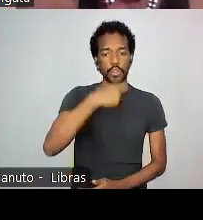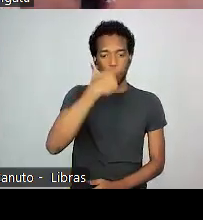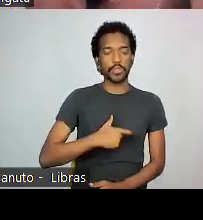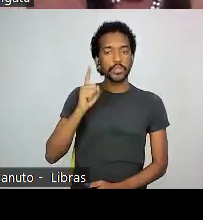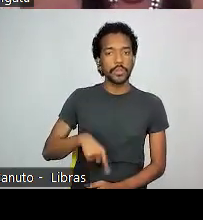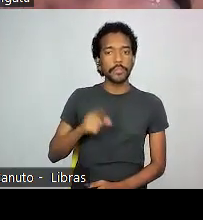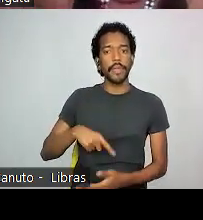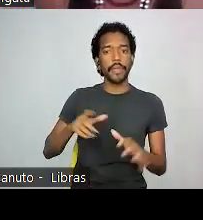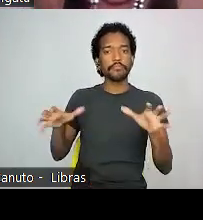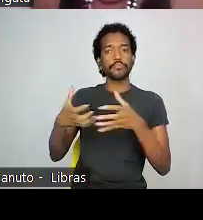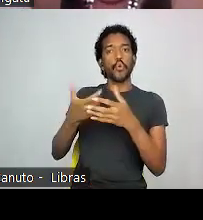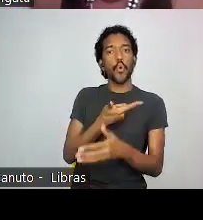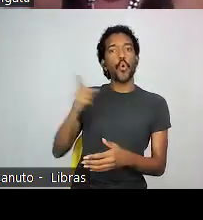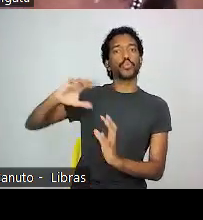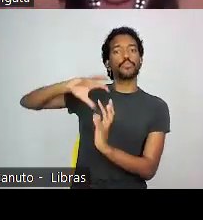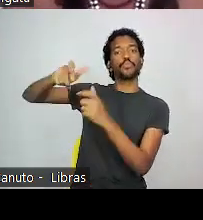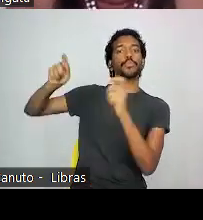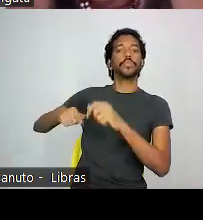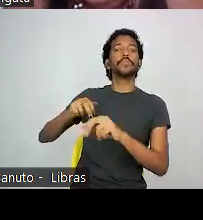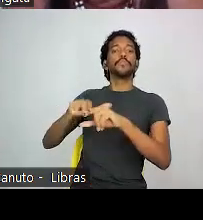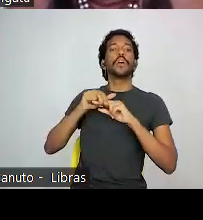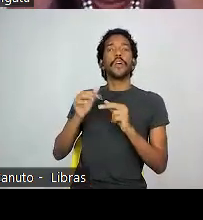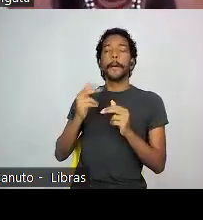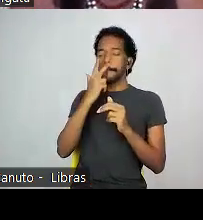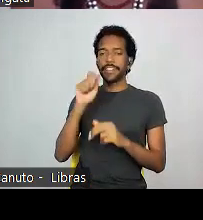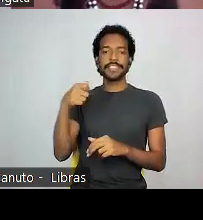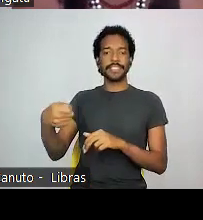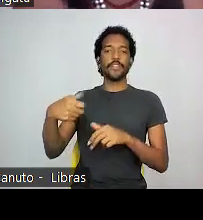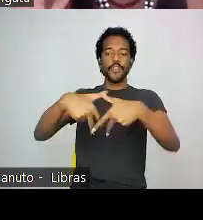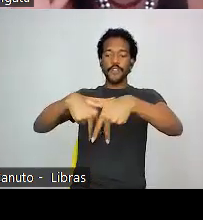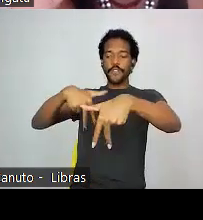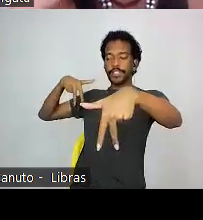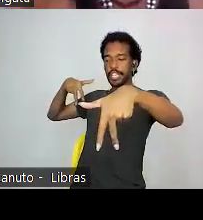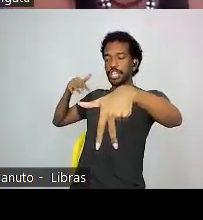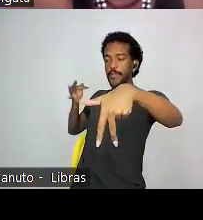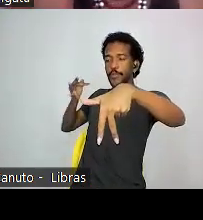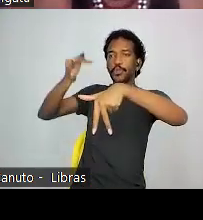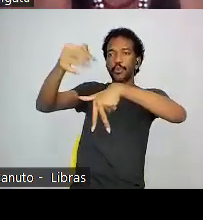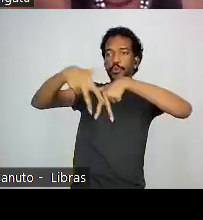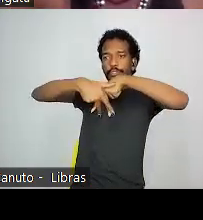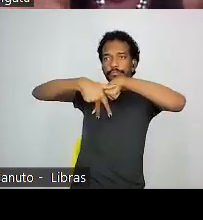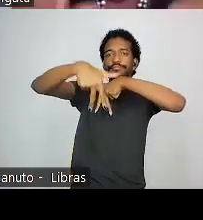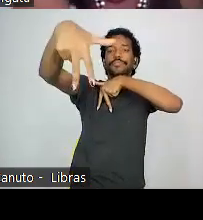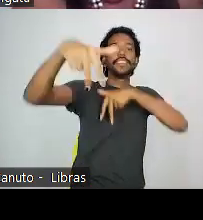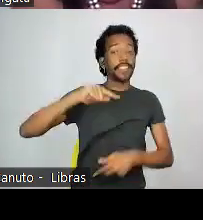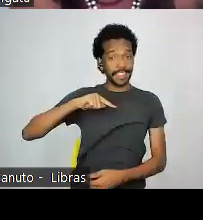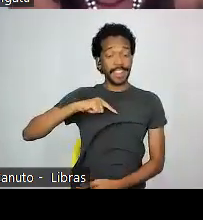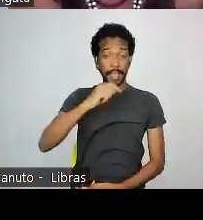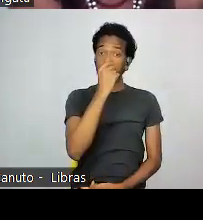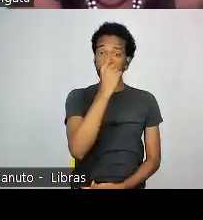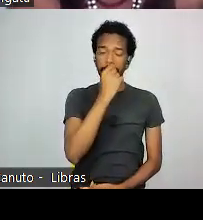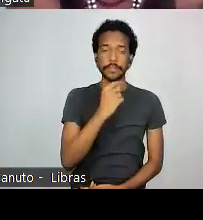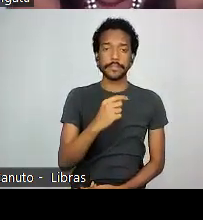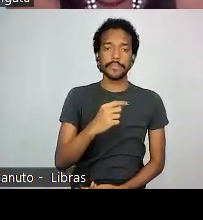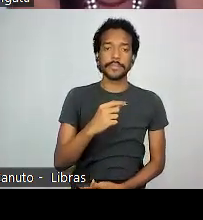outro mundo possível. Por isso que a gente fala que o futuro é ancestral. Nós não precisamos, nós não temos utopia ou distopia.